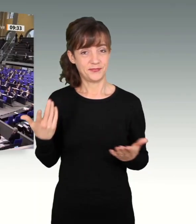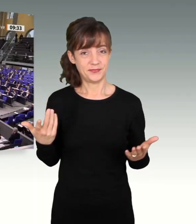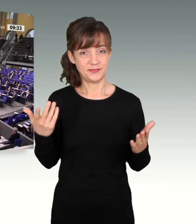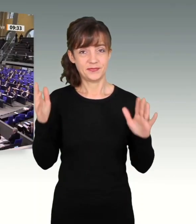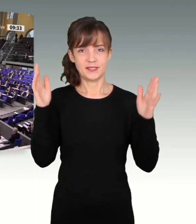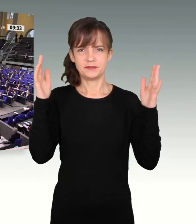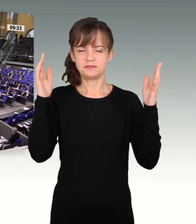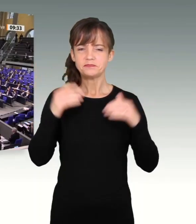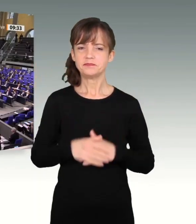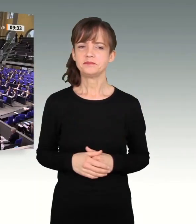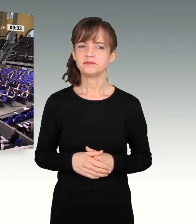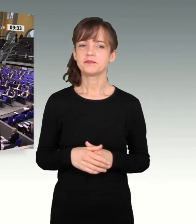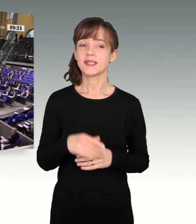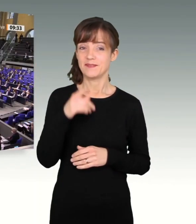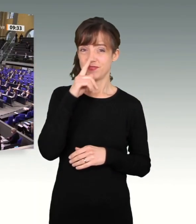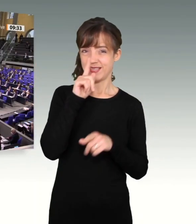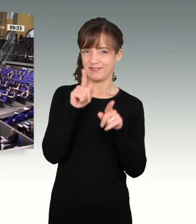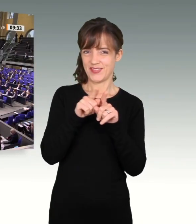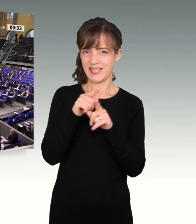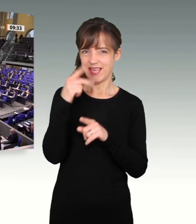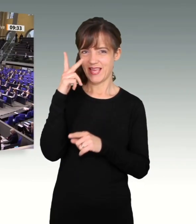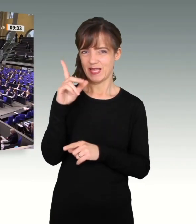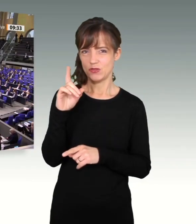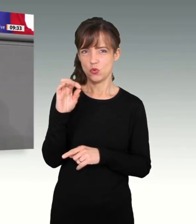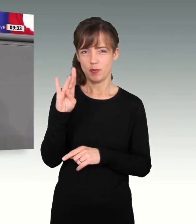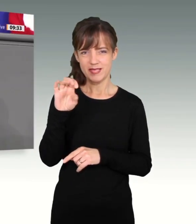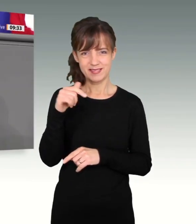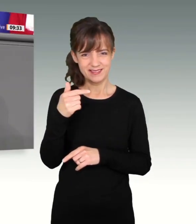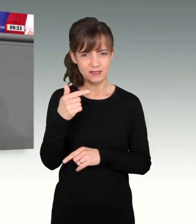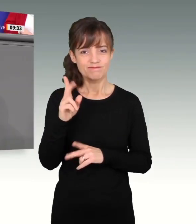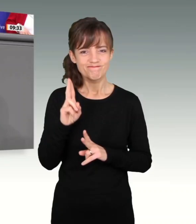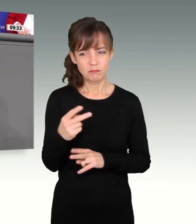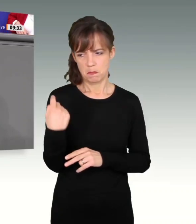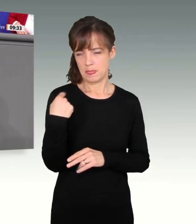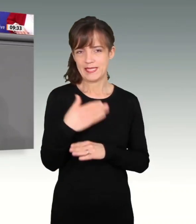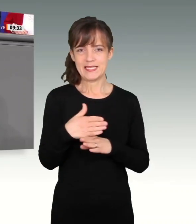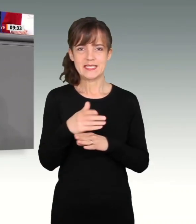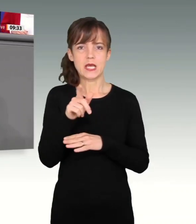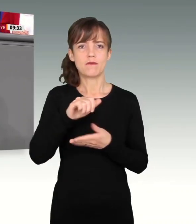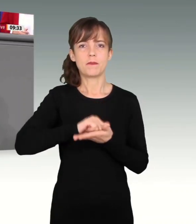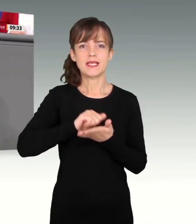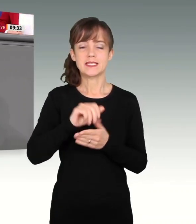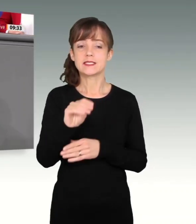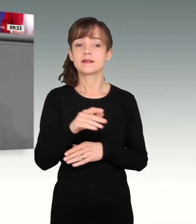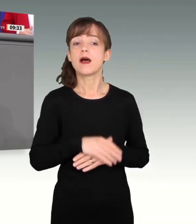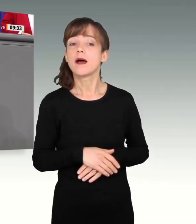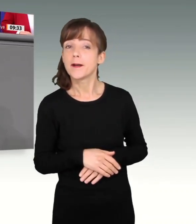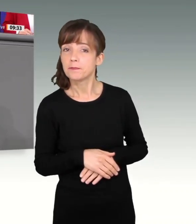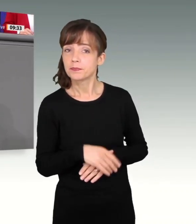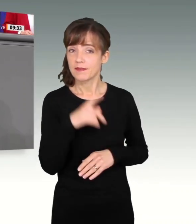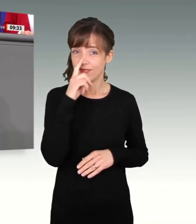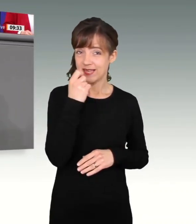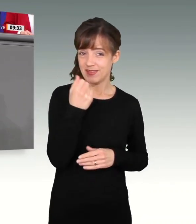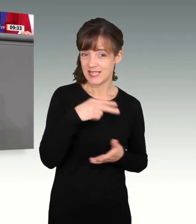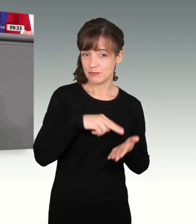Wer wie Herr Dobrindt ernsthaft am vorigen Dienstag der Presse diktiert, wer Finanzpolitik durch Finanzakrobatik